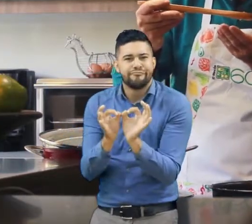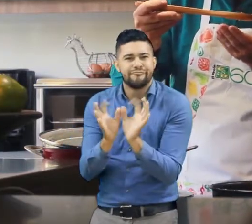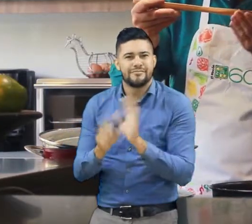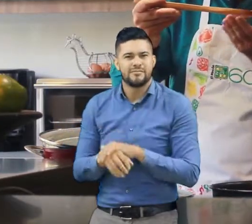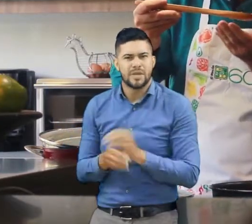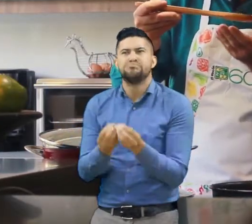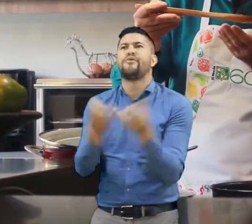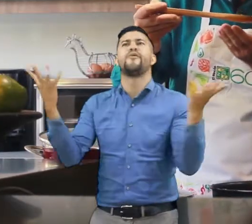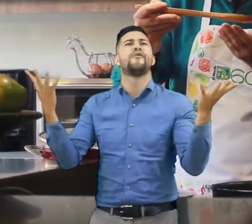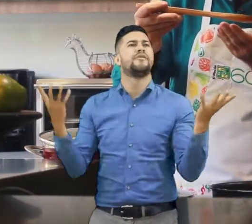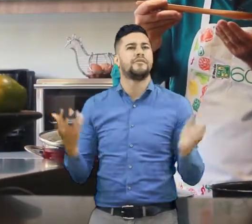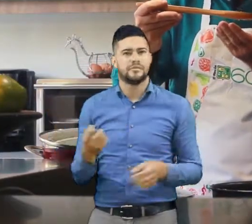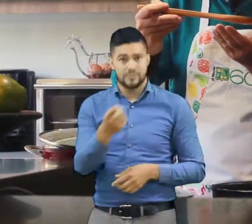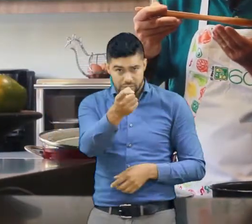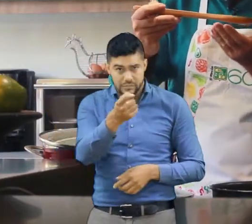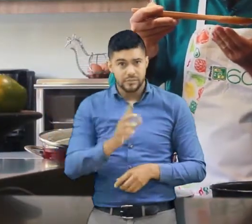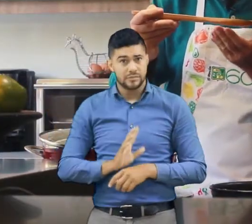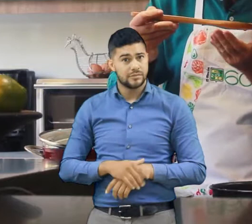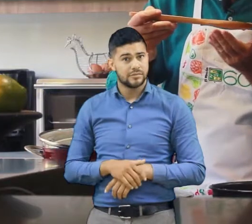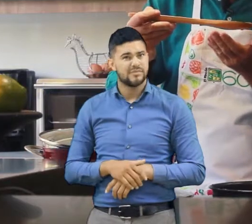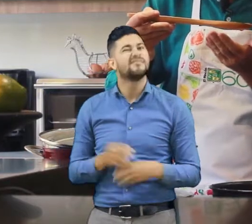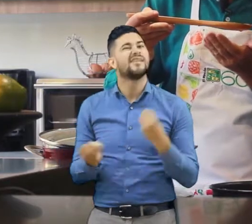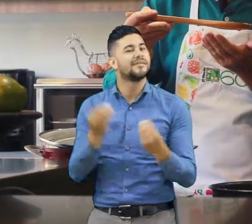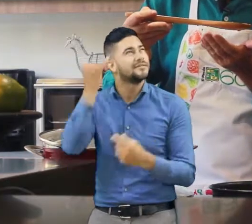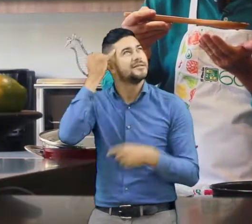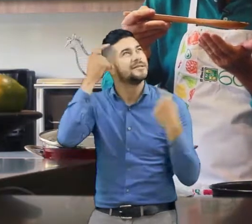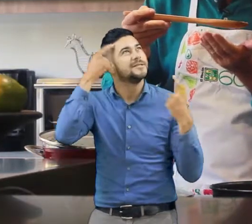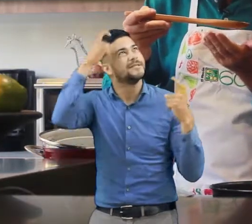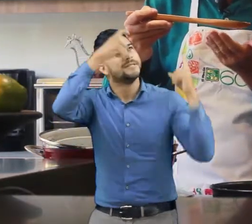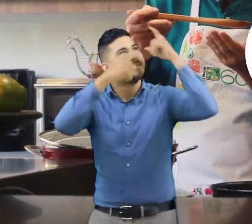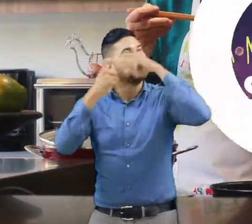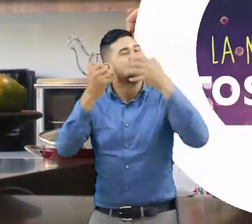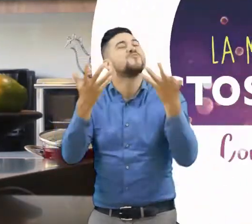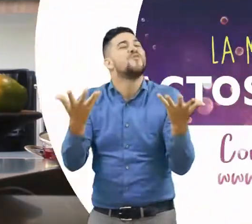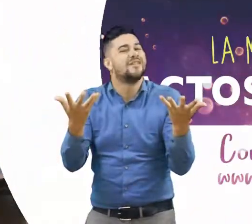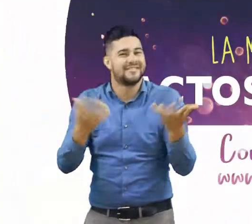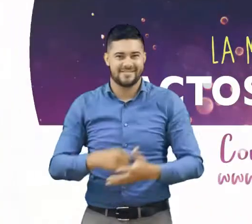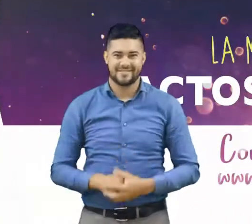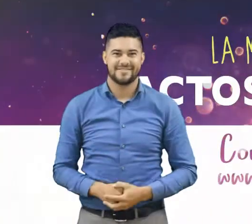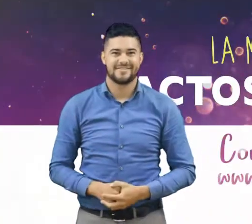Puedes hacer como este. Muchísimos más actos. Simplemente utiliza tu imaginación.